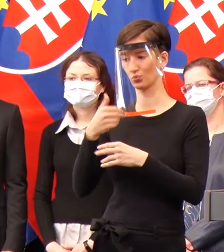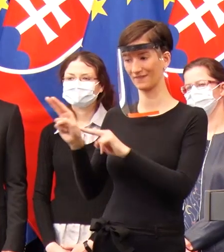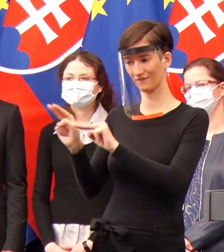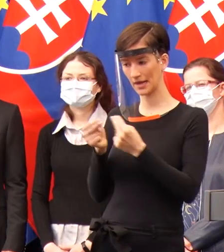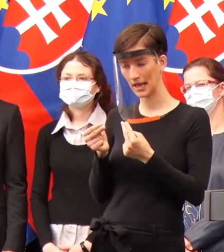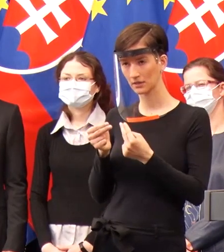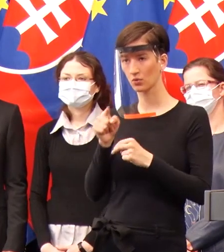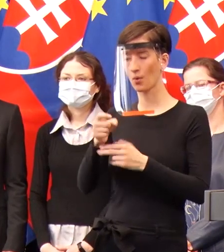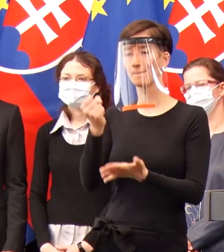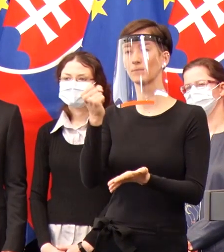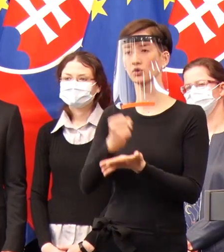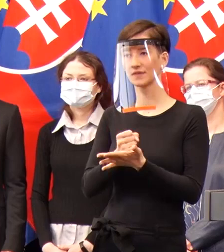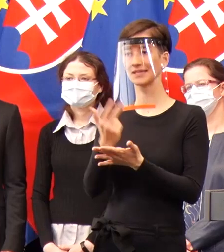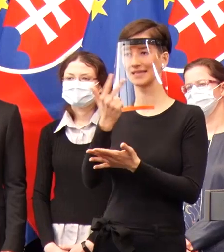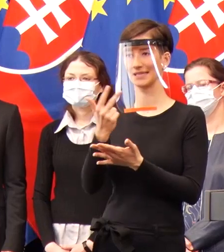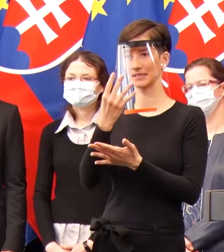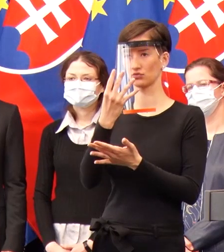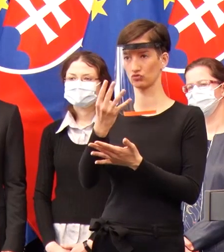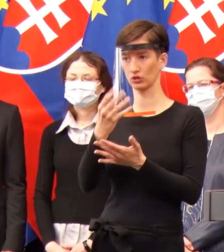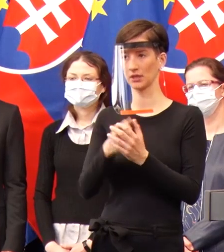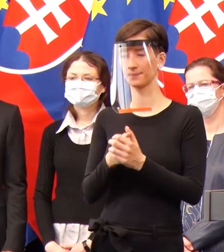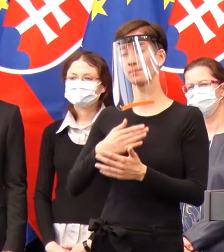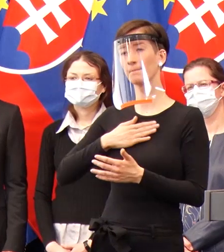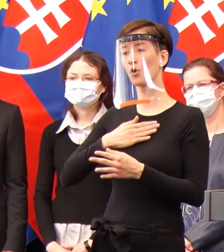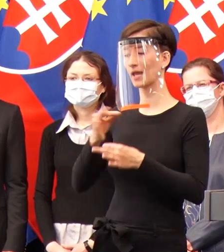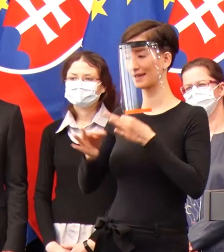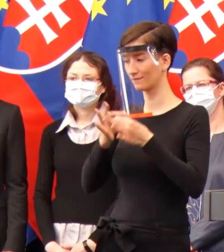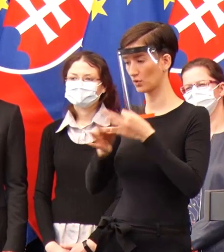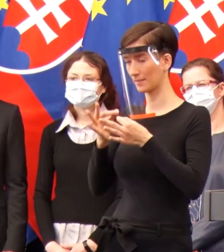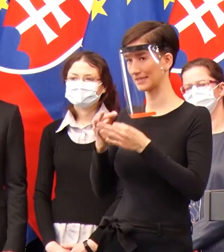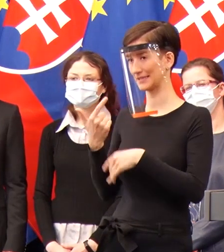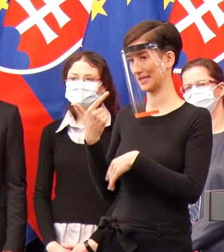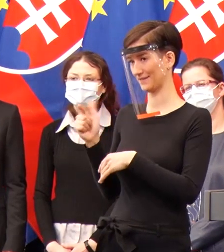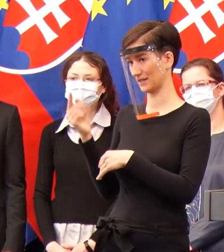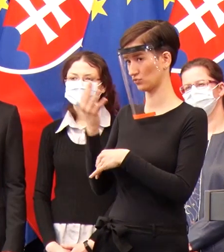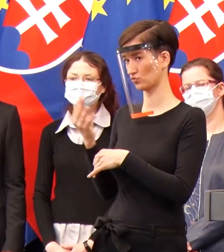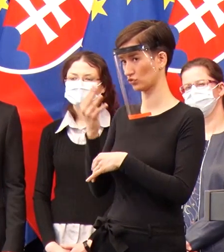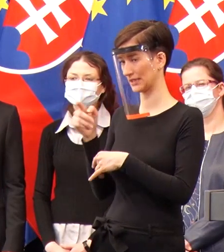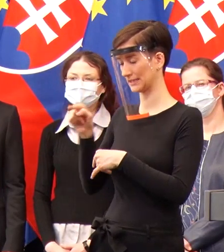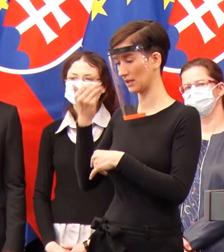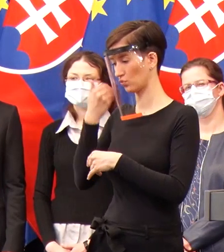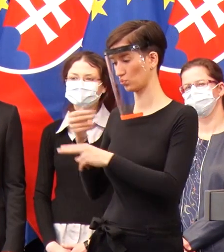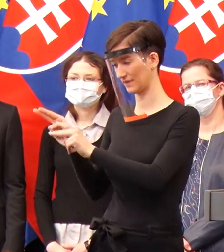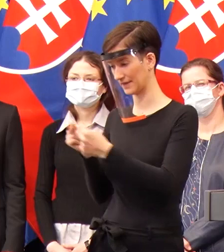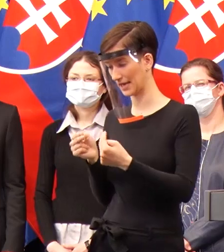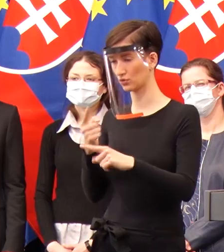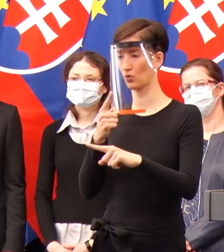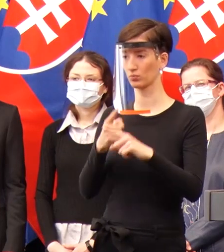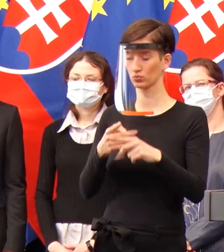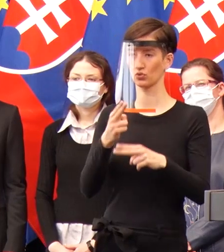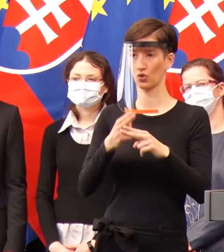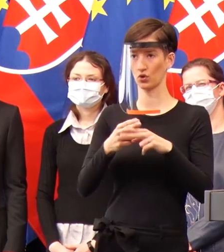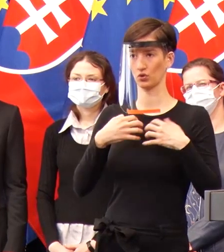ale informácie, že bolo ich dokopy 260 a pozitívnych až 43 a plus je tam ešte ten moment, že v tých ubytovacích